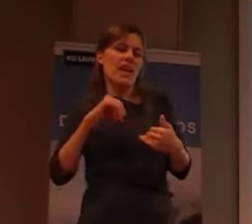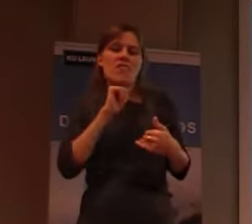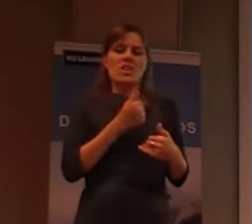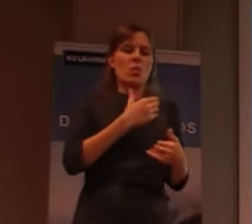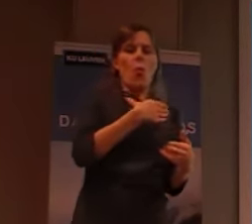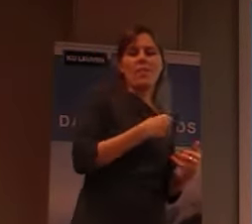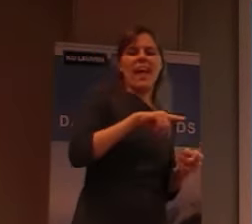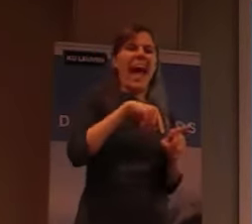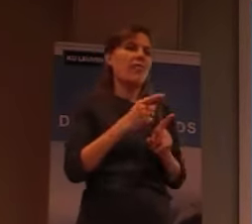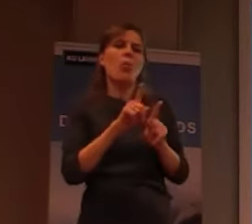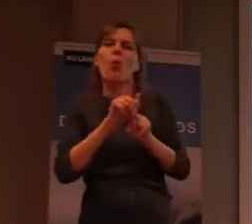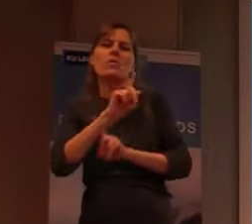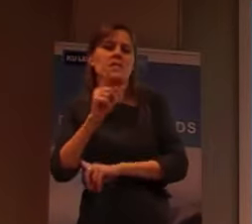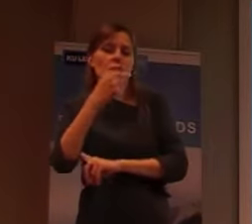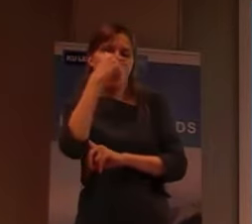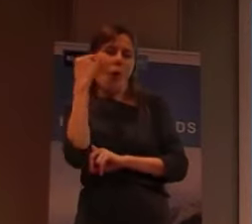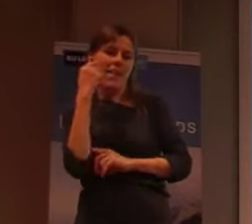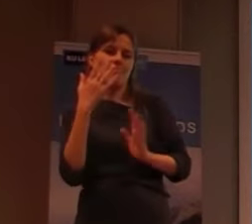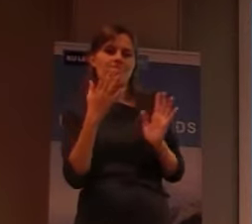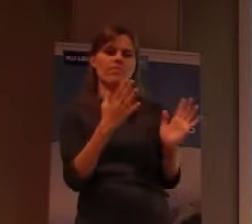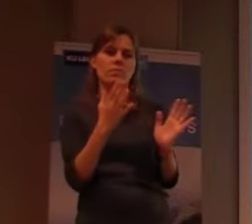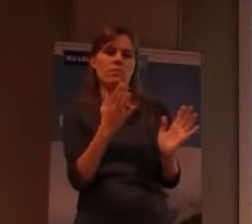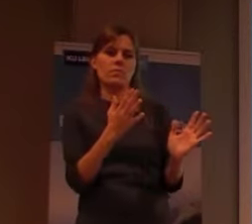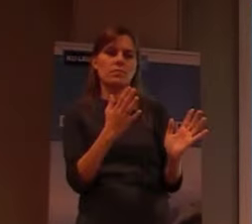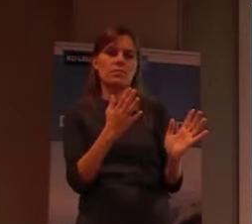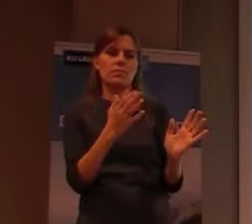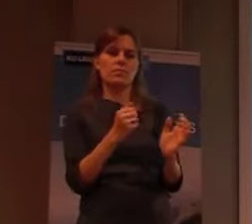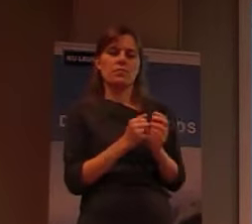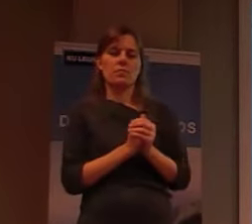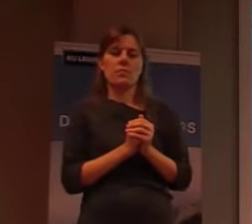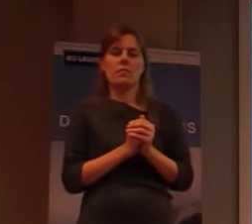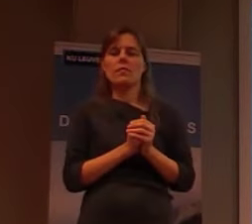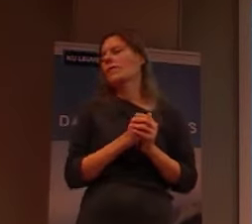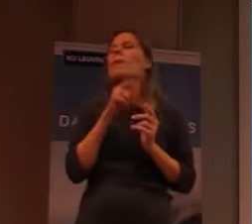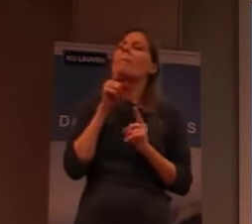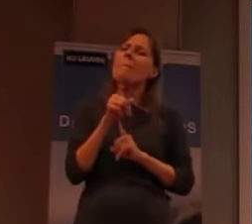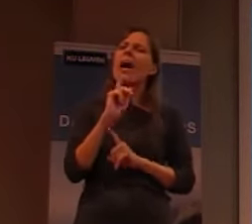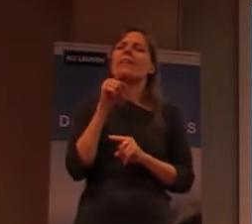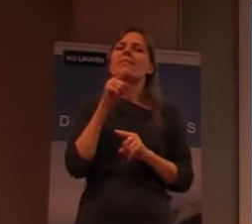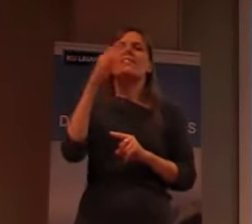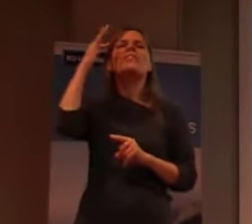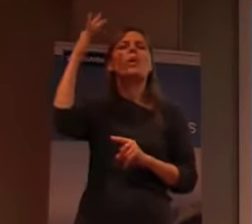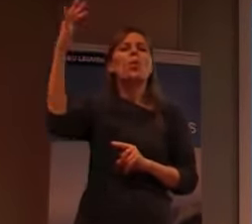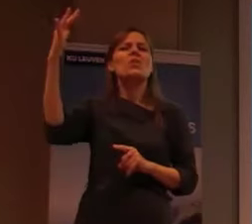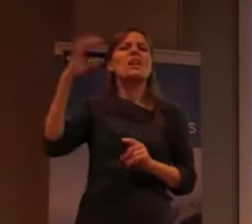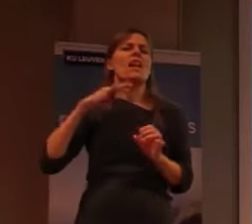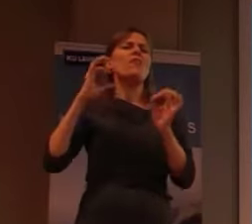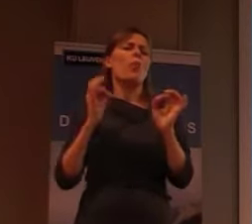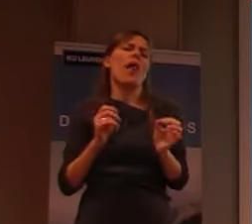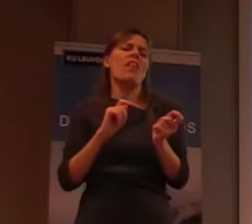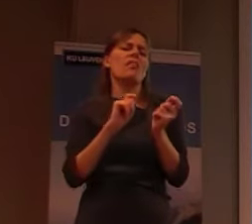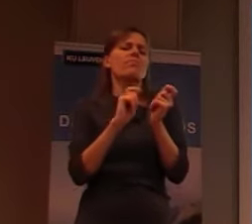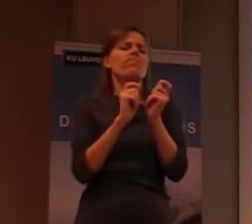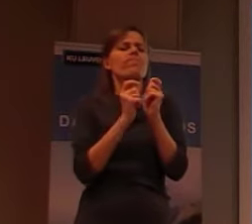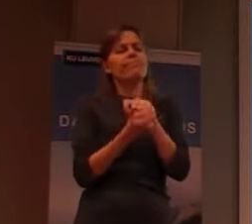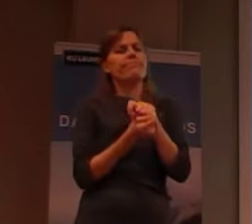Dat soort van, theorieën, dat is eigenlijk wel, ook voor een groot stuk bijgesteld, groter. Dus, je hebt, meer recente